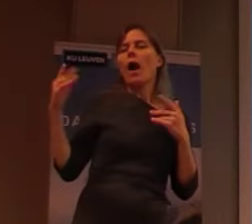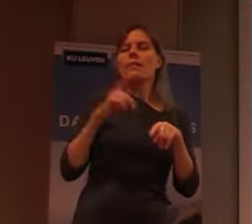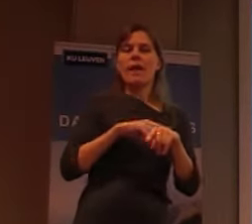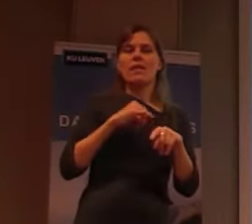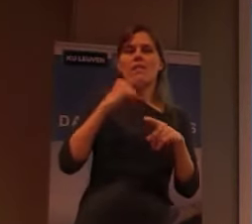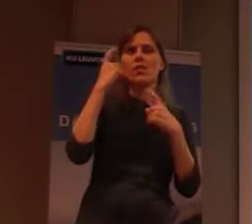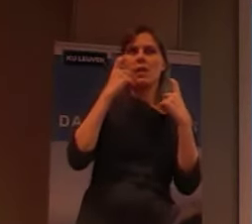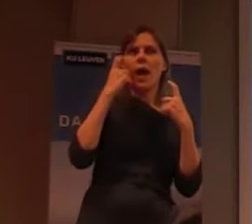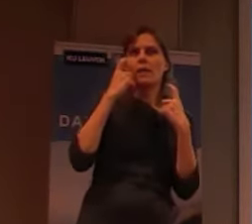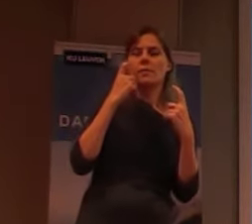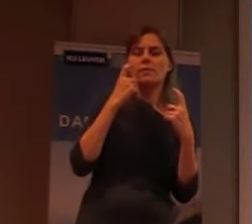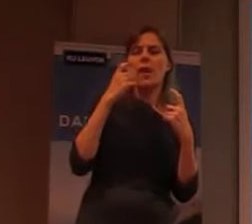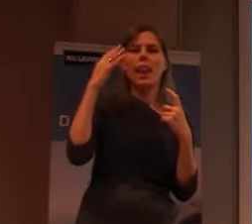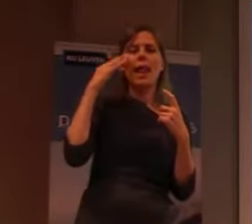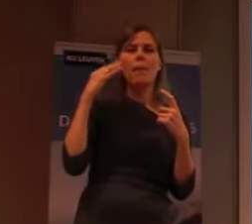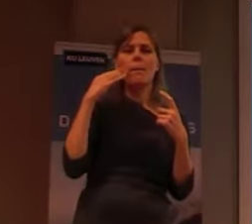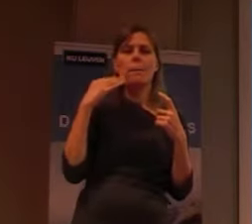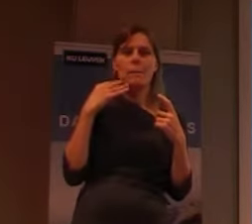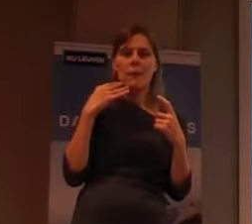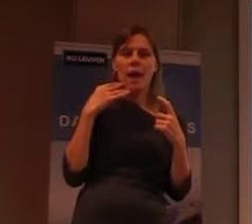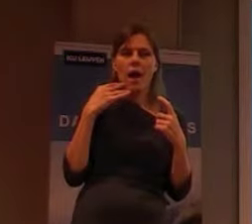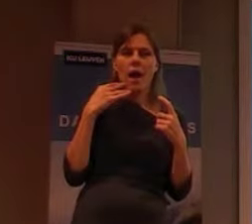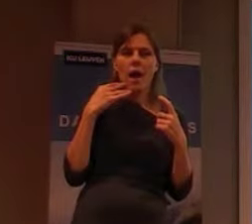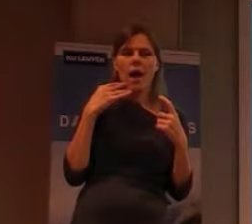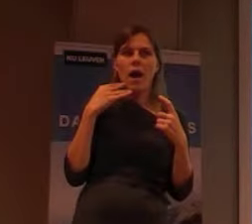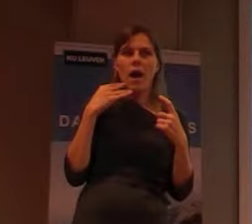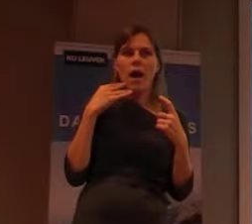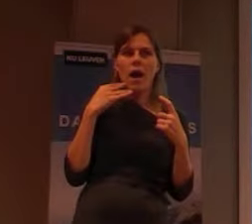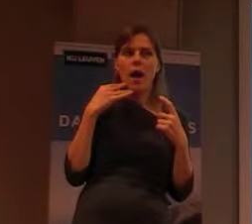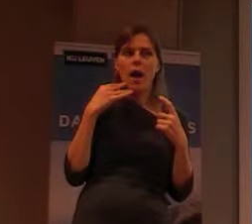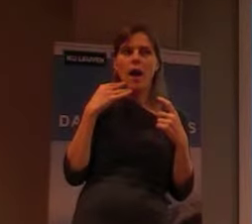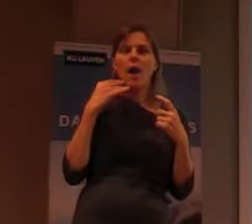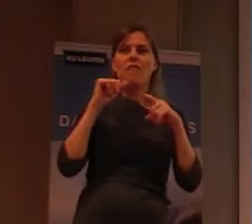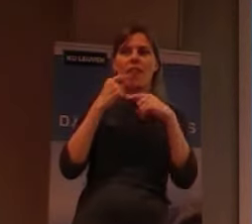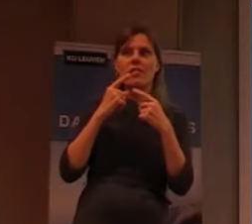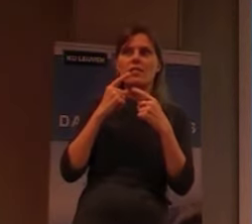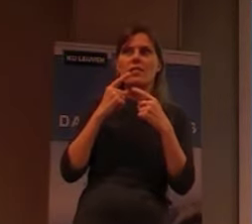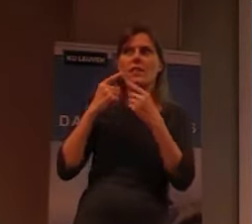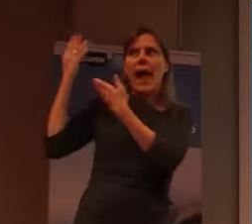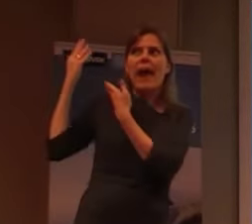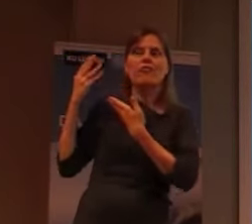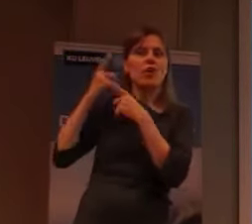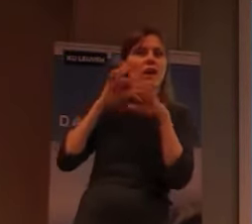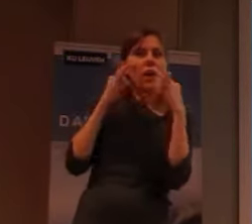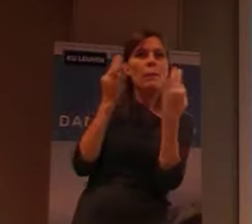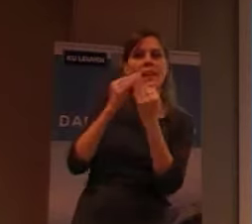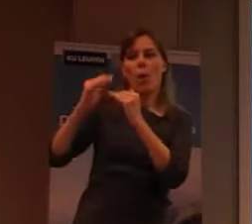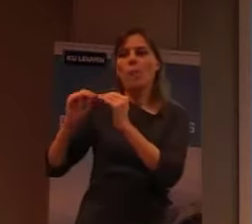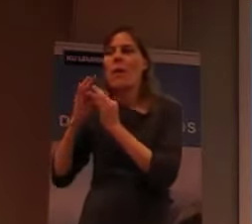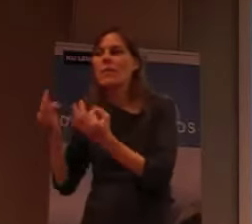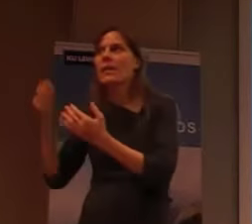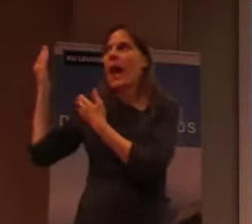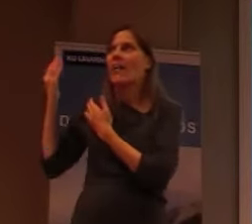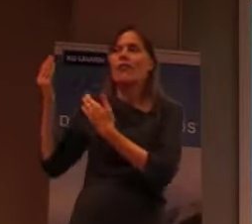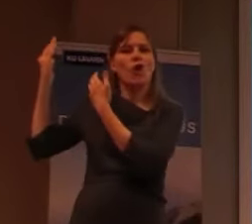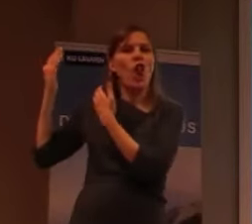dat lepra, dat dat eigenlijk, ja, van generatie tot generatie, dat het efferlijk is. En, het